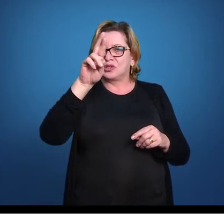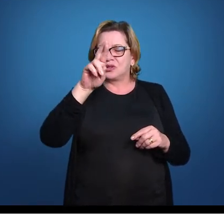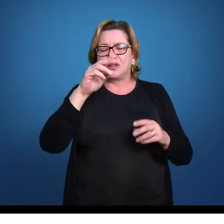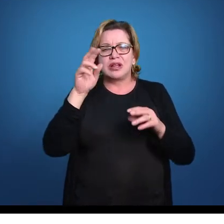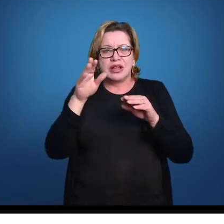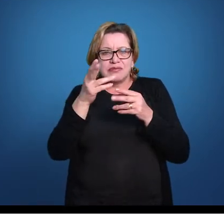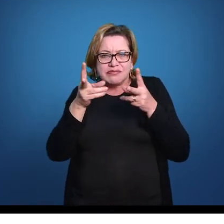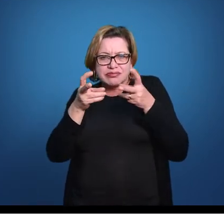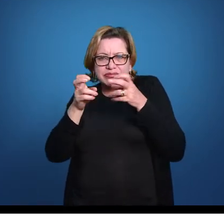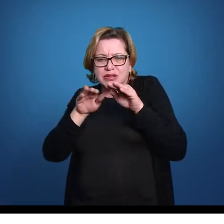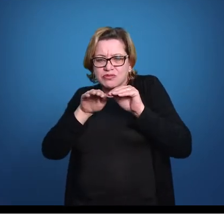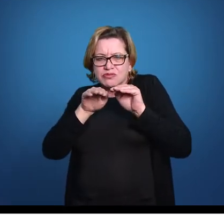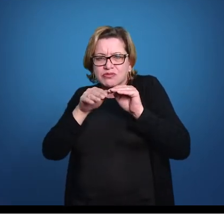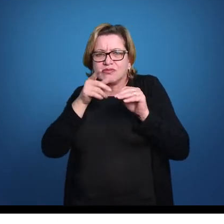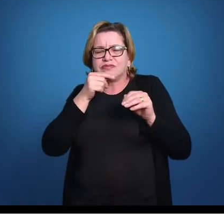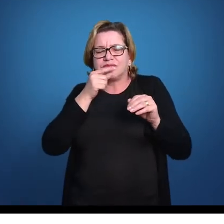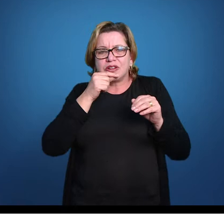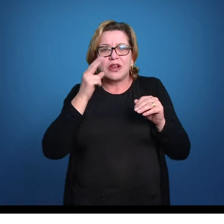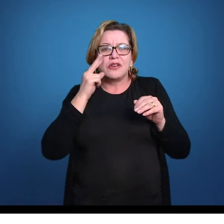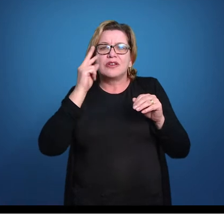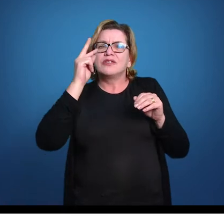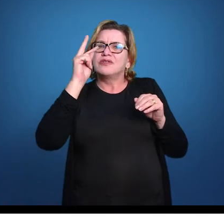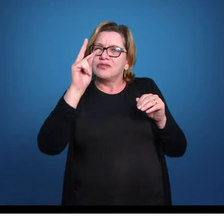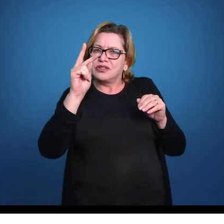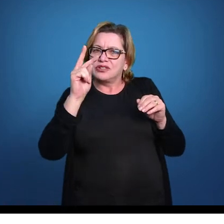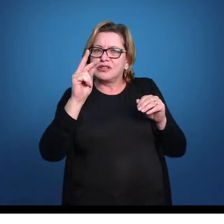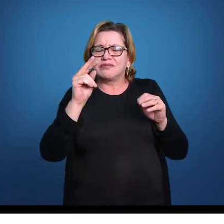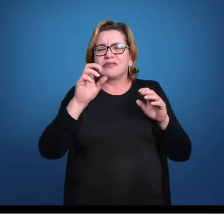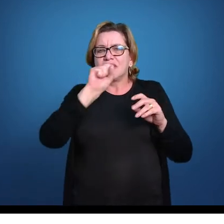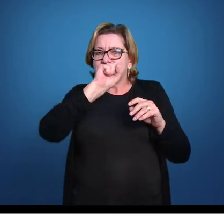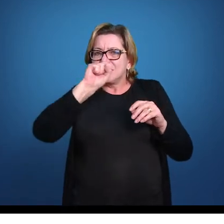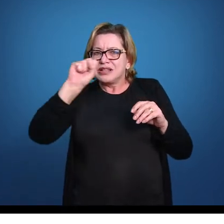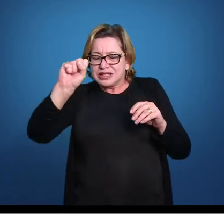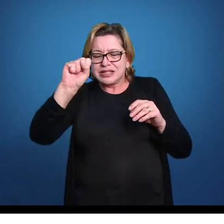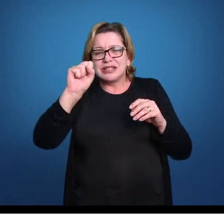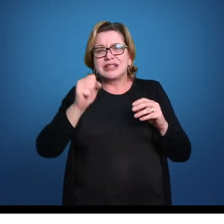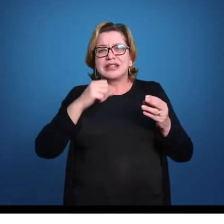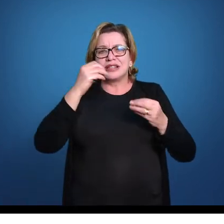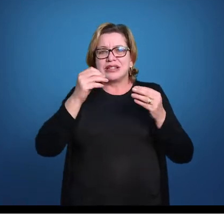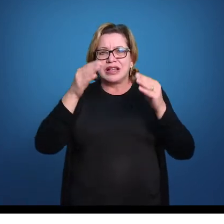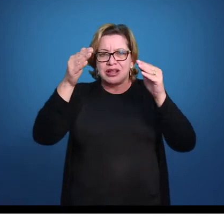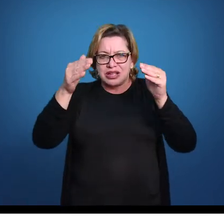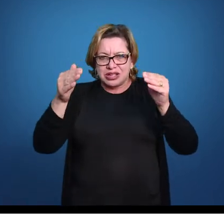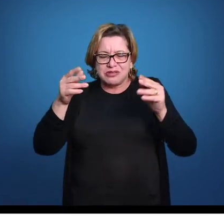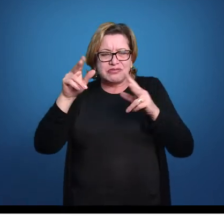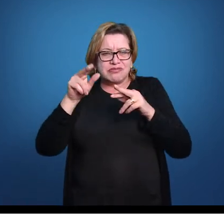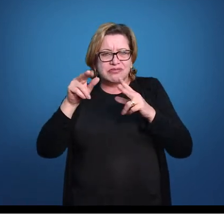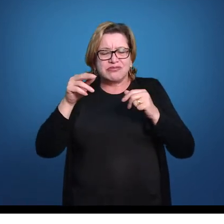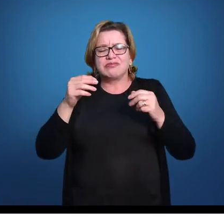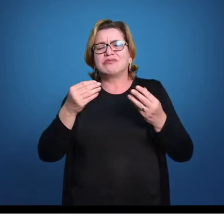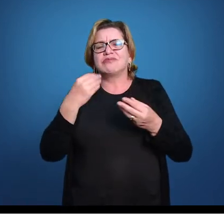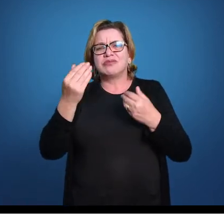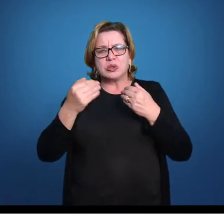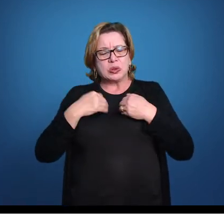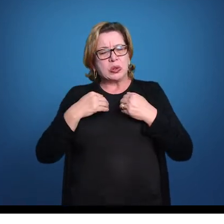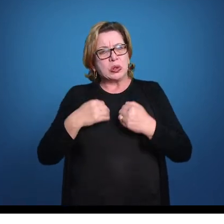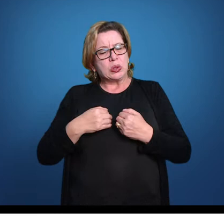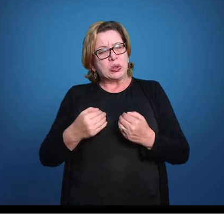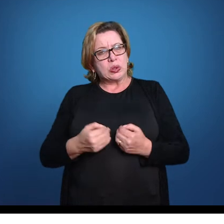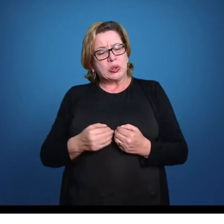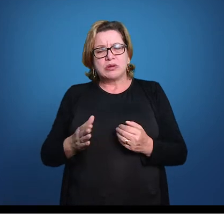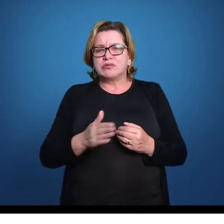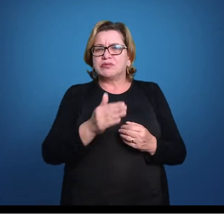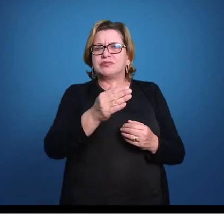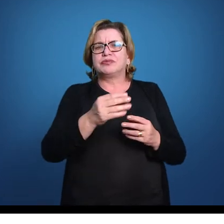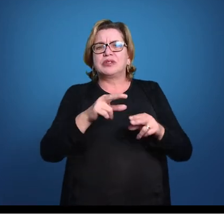isso, né? Então voltando aqui à nossa figura, nós temos aqui a linha lateral. Normalmente ela está nessa posição do corpo do bicho, ao longo da